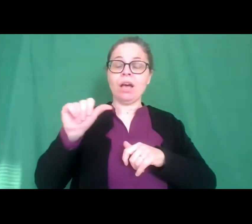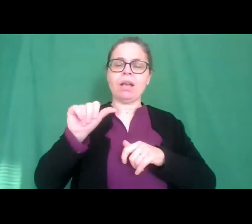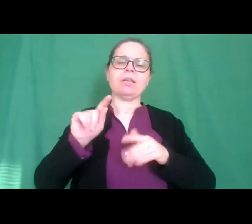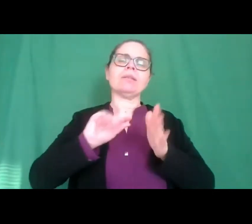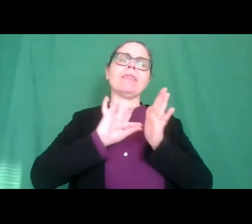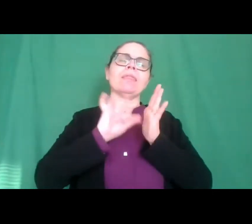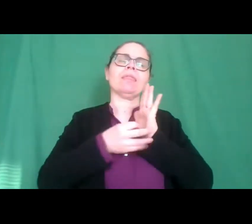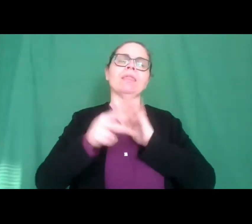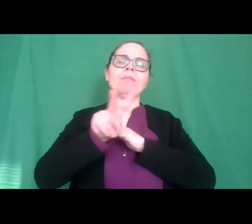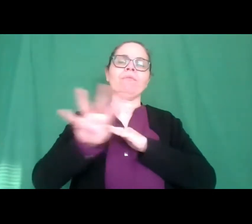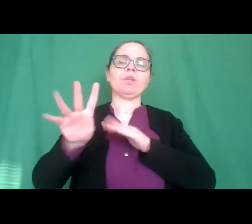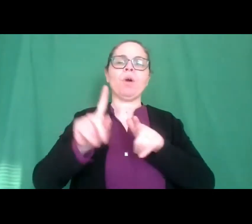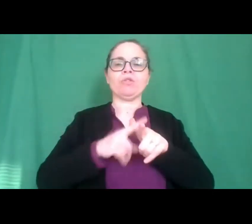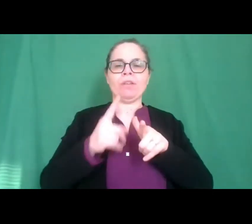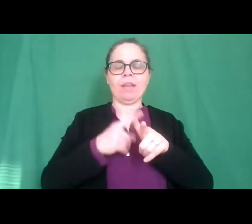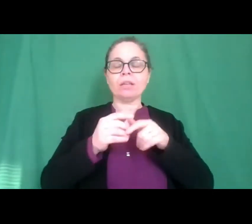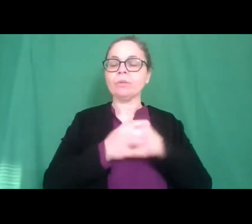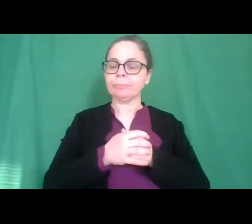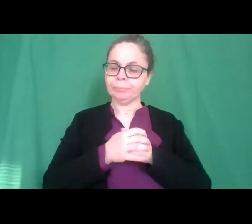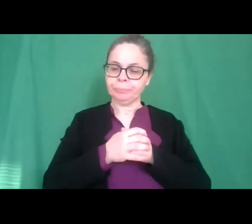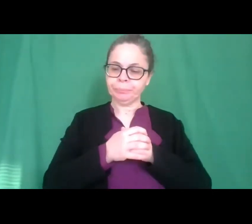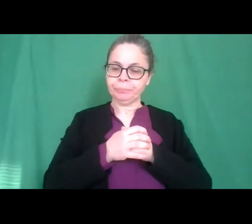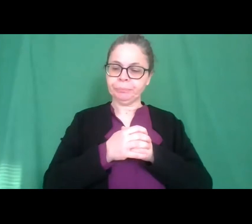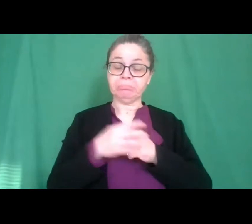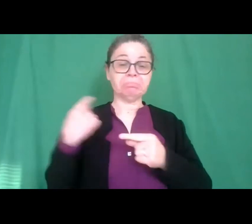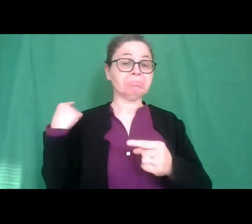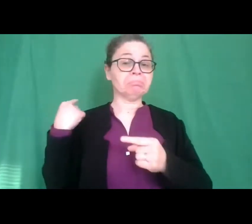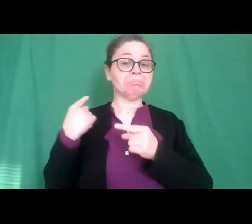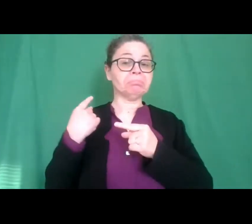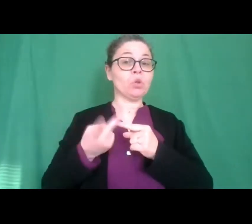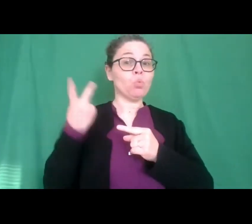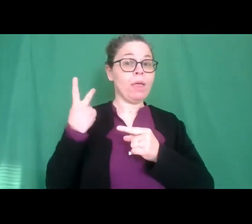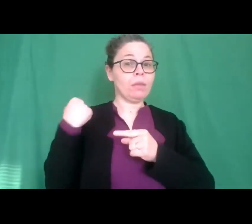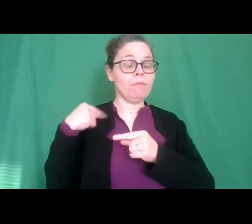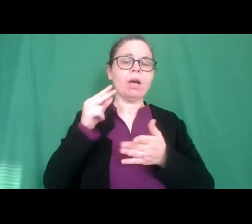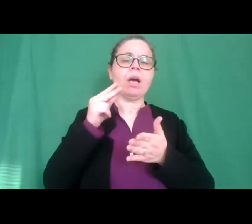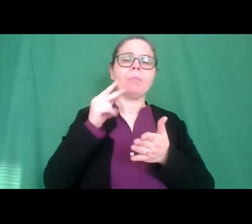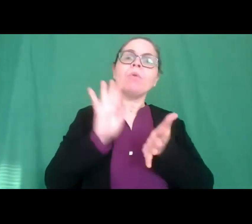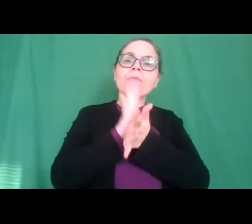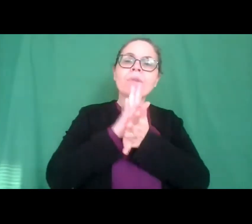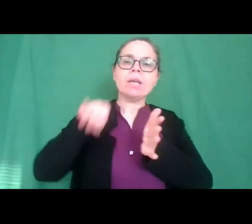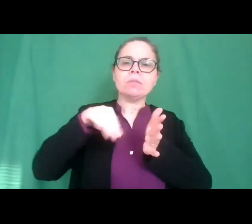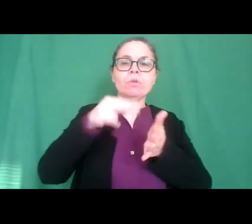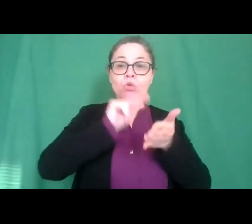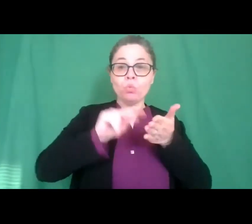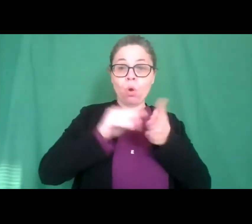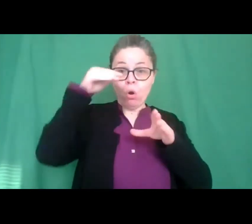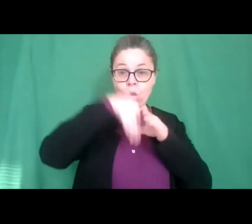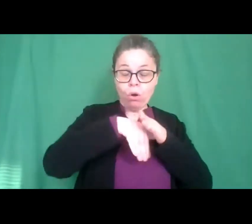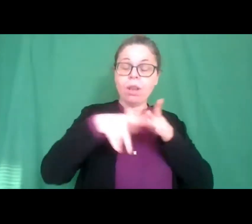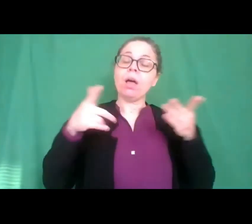fino a due anni fa le feste si svolgevano a scuola ed erano partecipate da